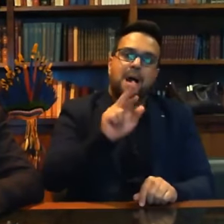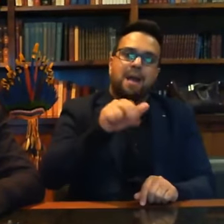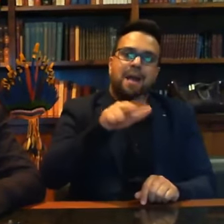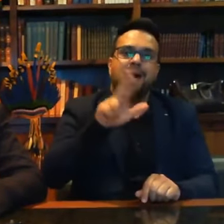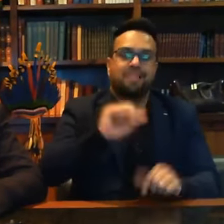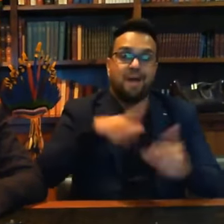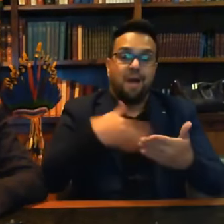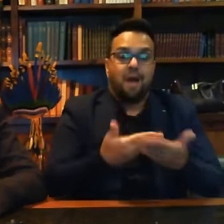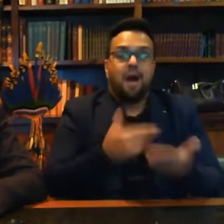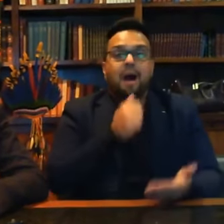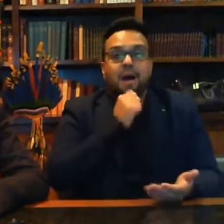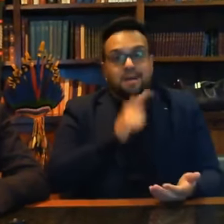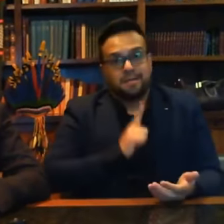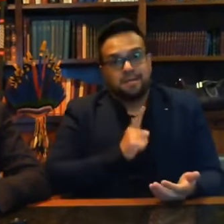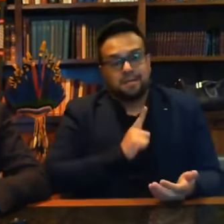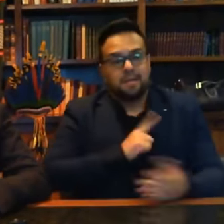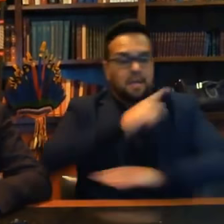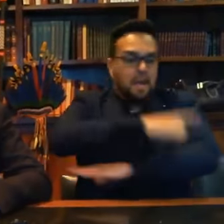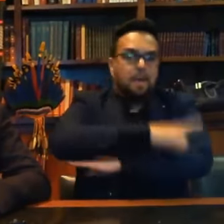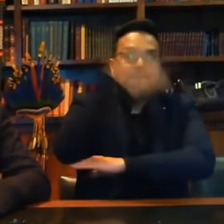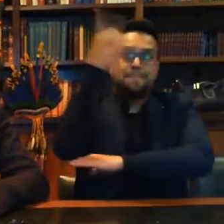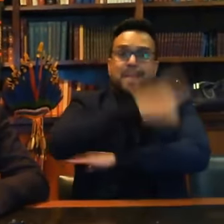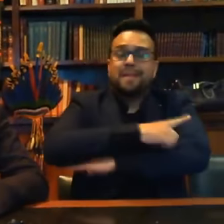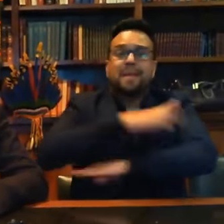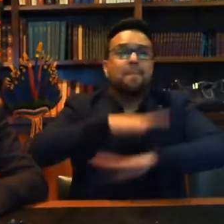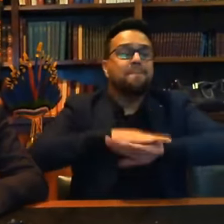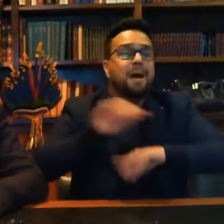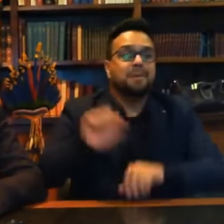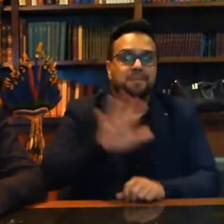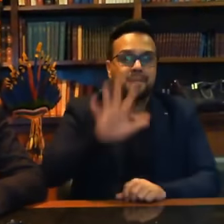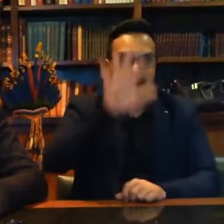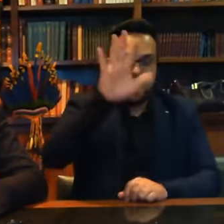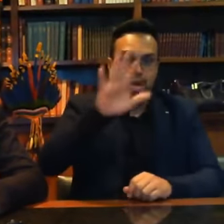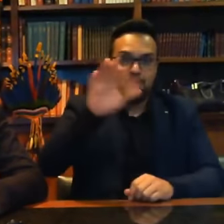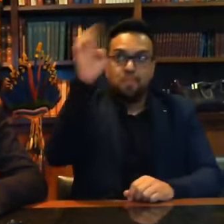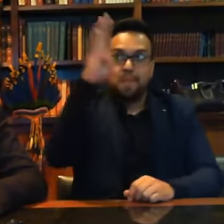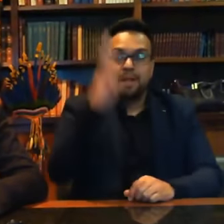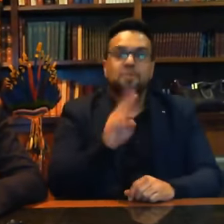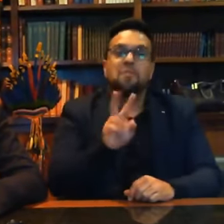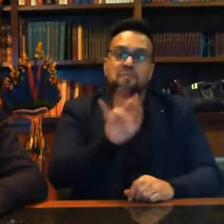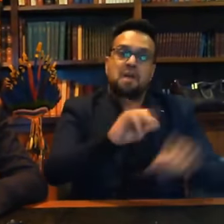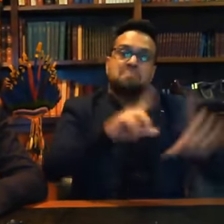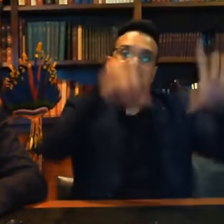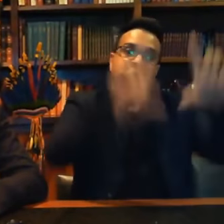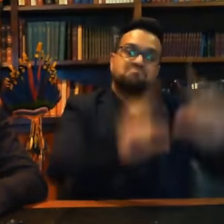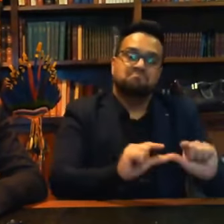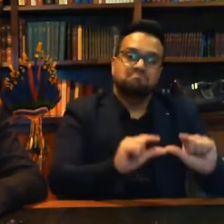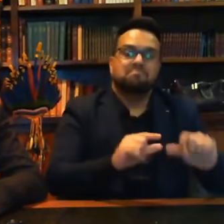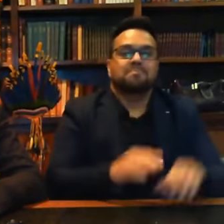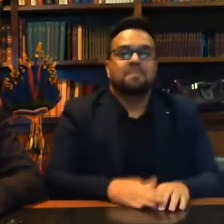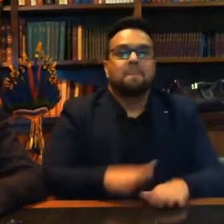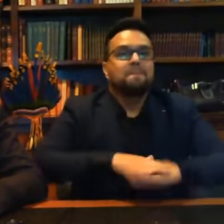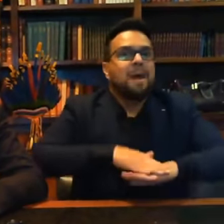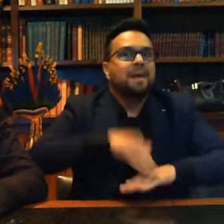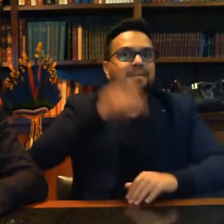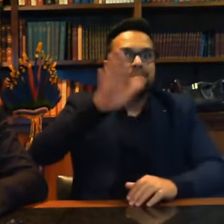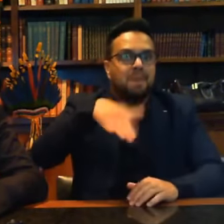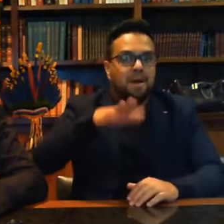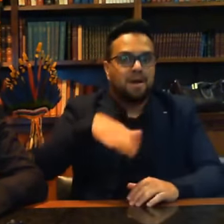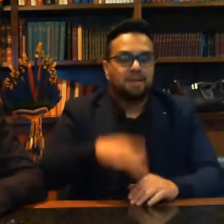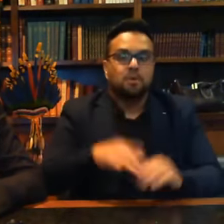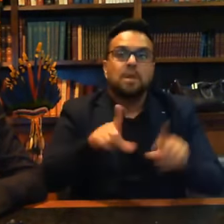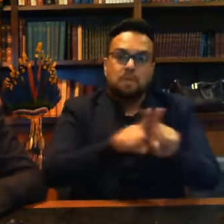dos pedágios mais caros do Brasil, passará a ter um dos mais baratos. E que nós acertamos, conforme